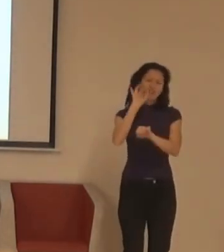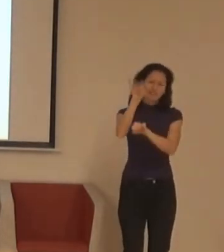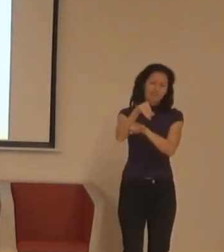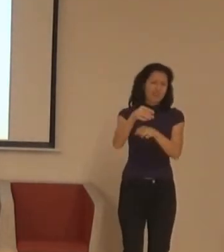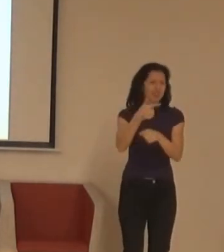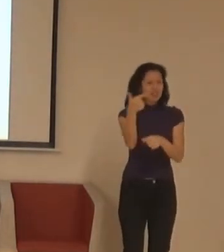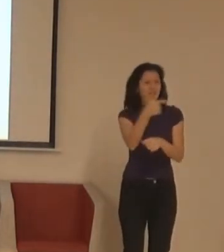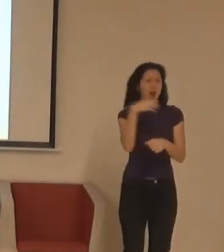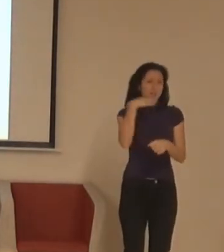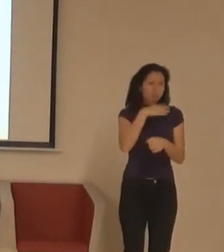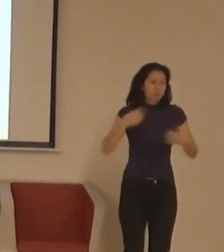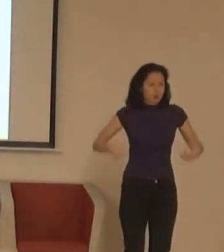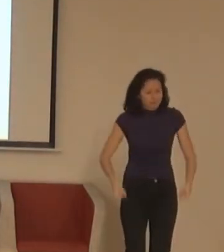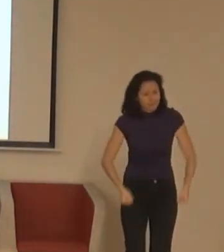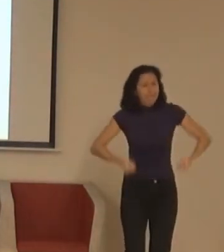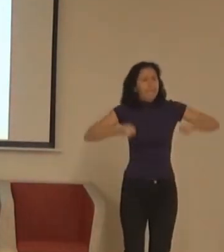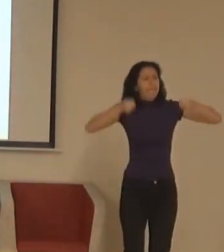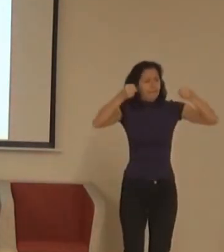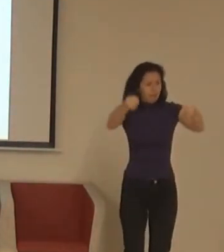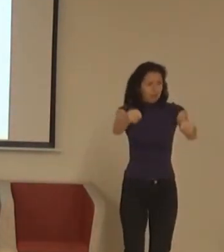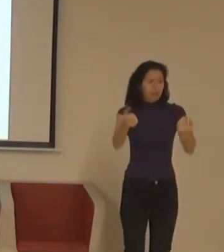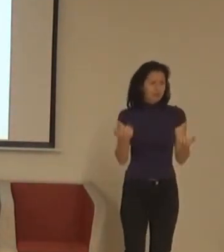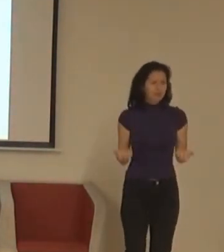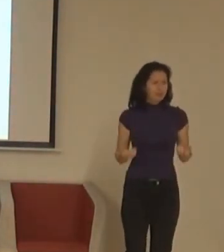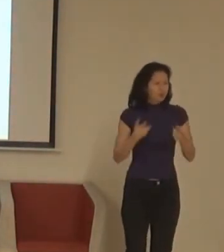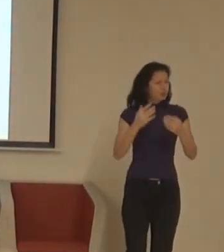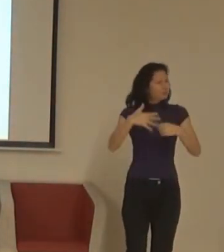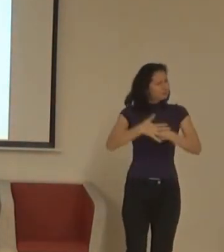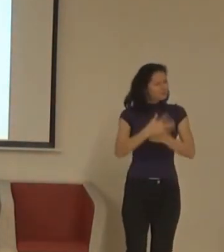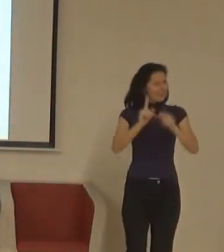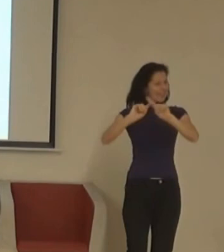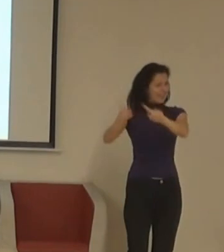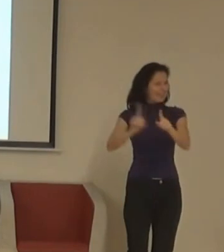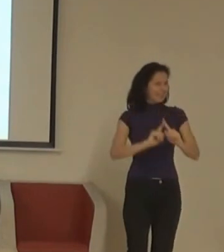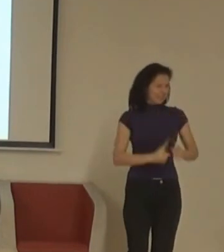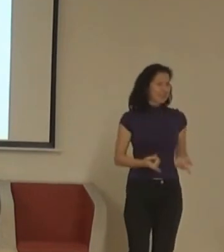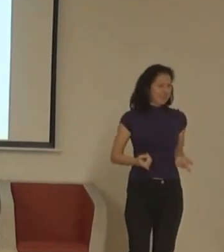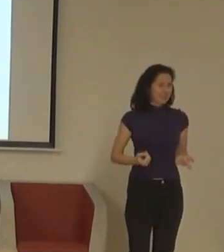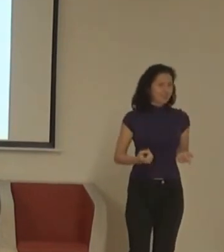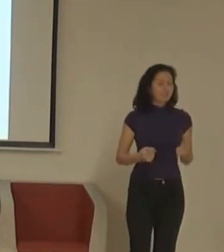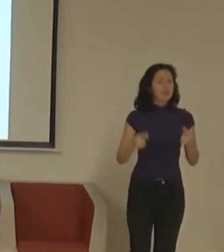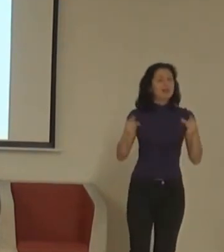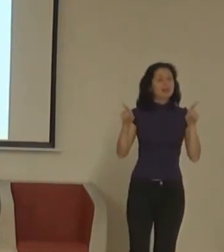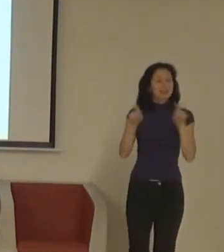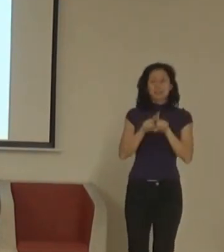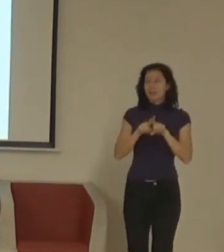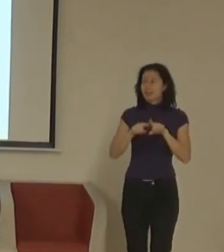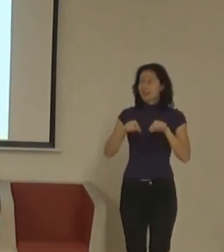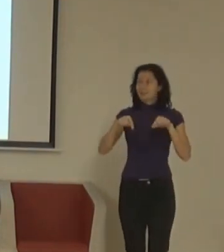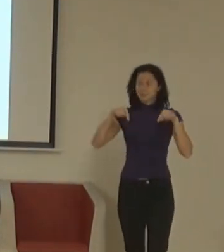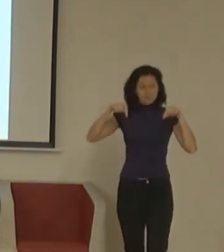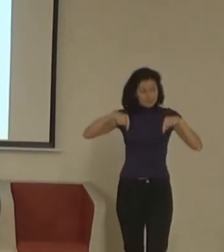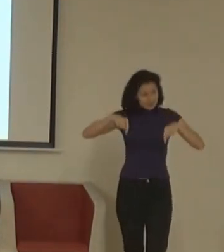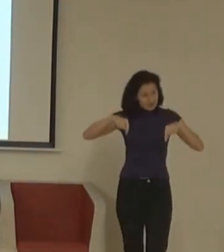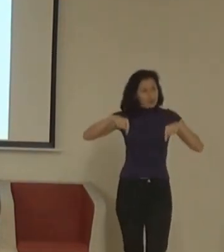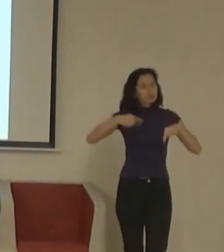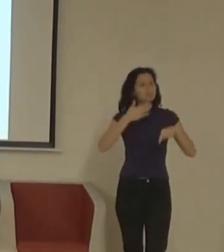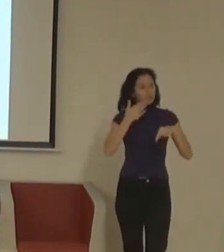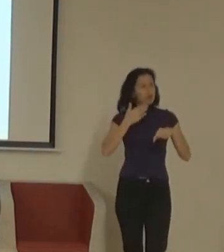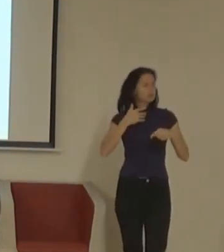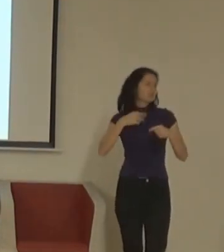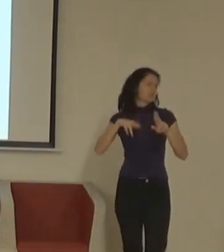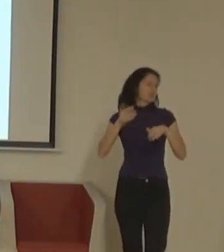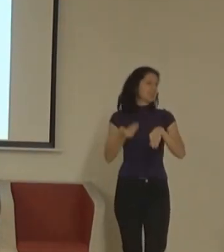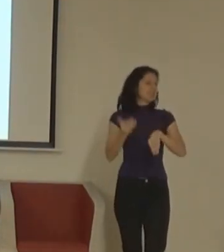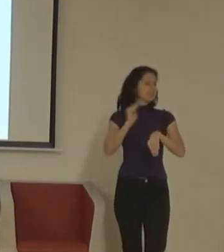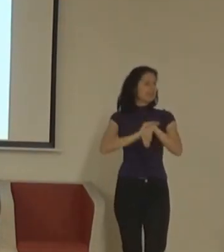Ještě další příklad z Ameriky. My jsme tady hrozně zvyklí na otevřené titulky, titulky promítané do sálu. Prostě všichni je vidějí. Někomu to